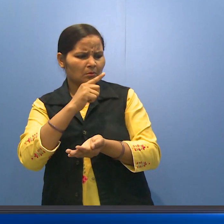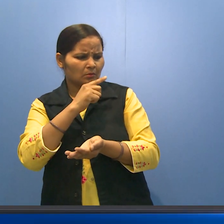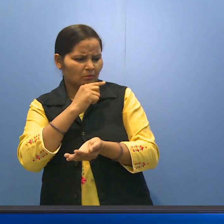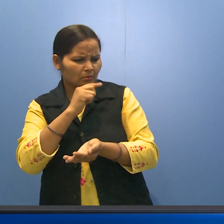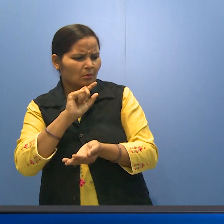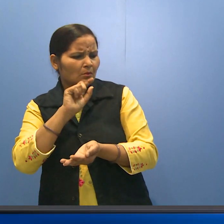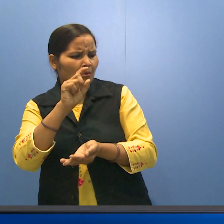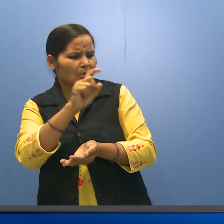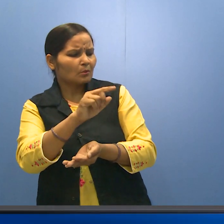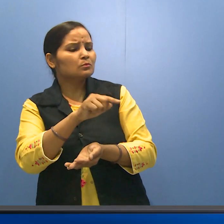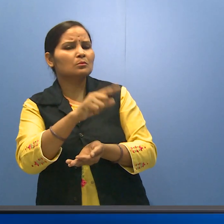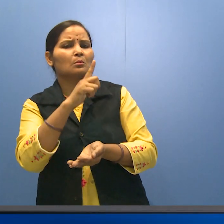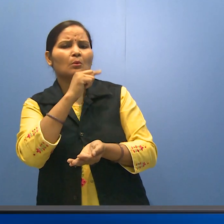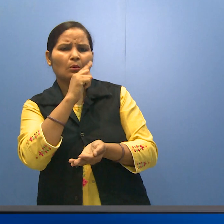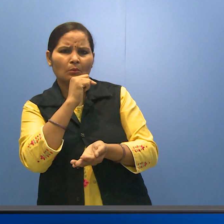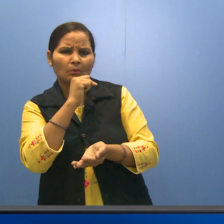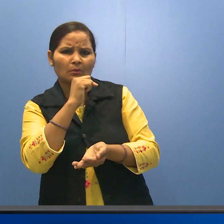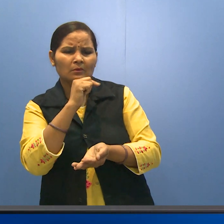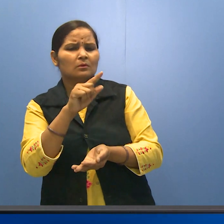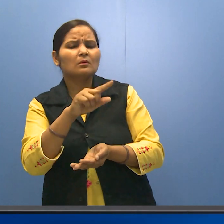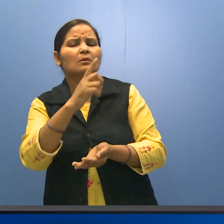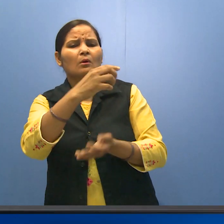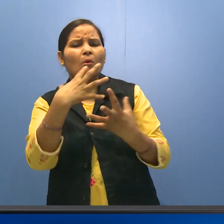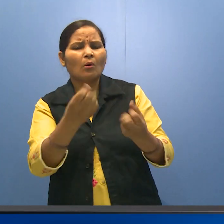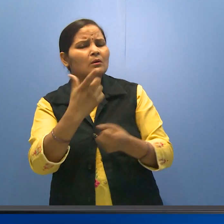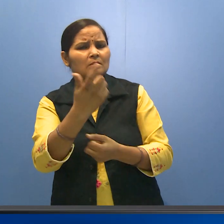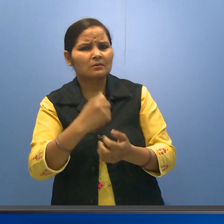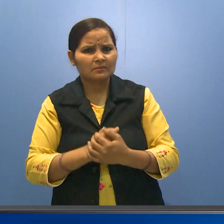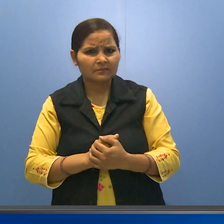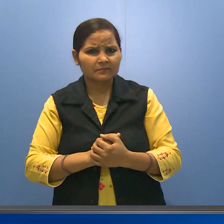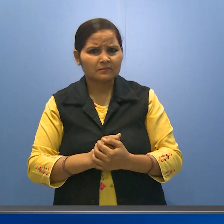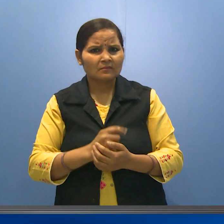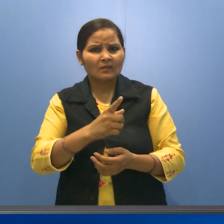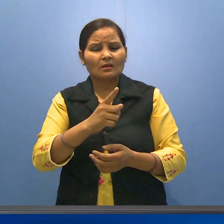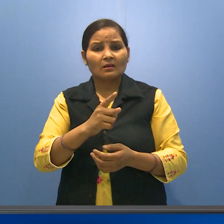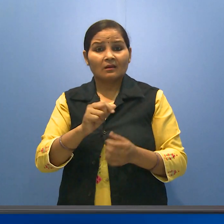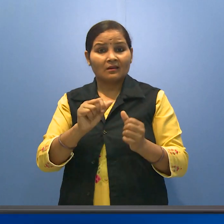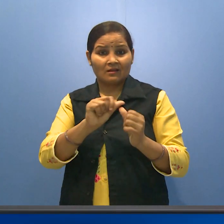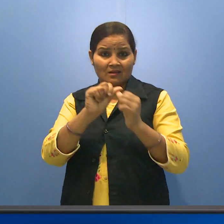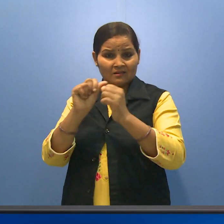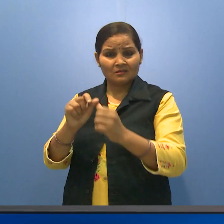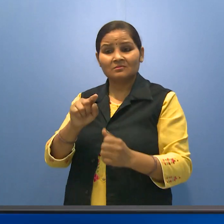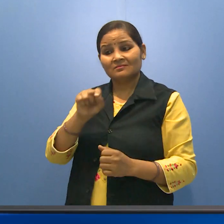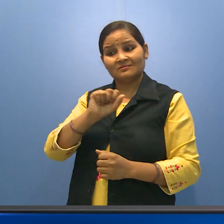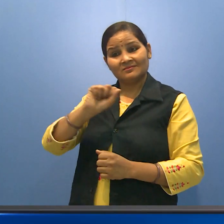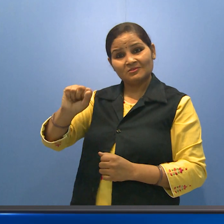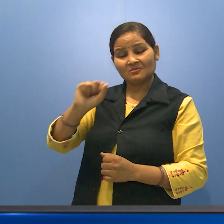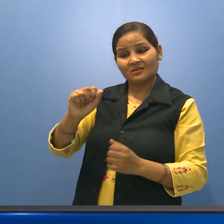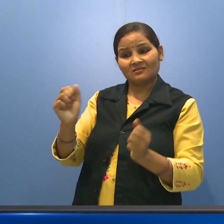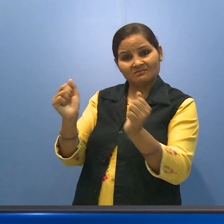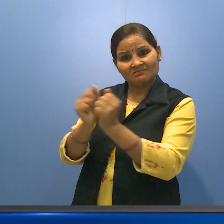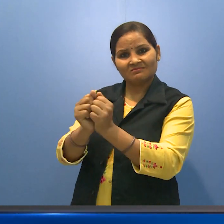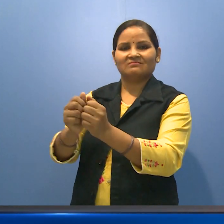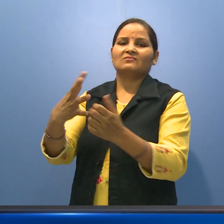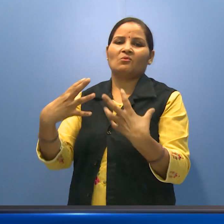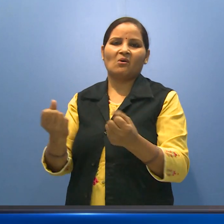महिला को पूछा कि तुम कौन हो, तुम क्या चायती हो, तो उसने कहा मैं तुमारा साथ